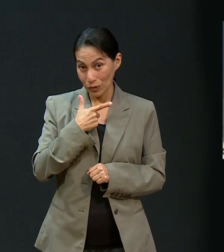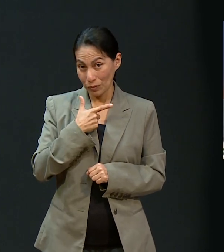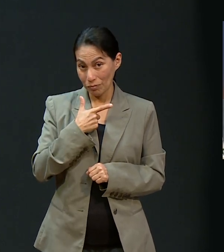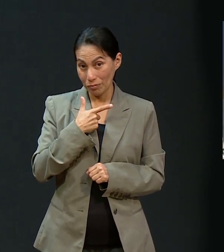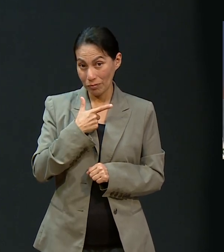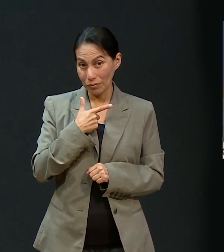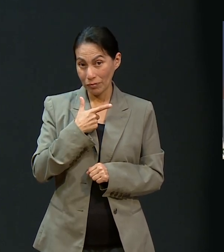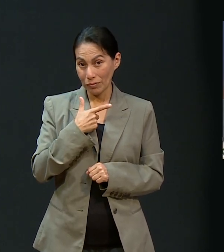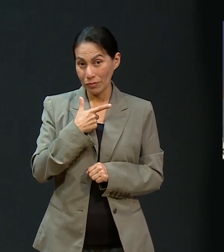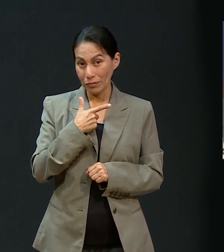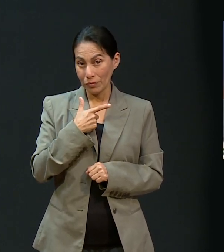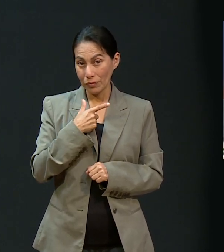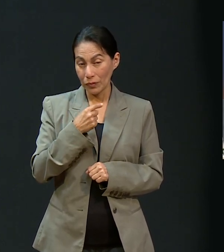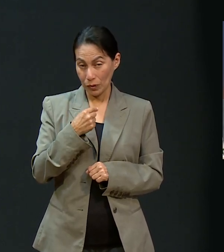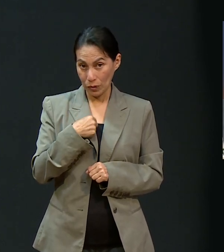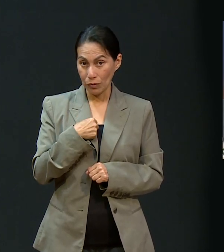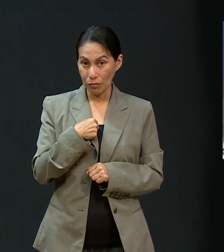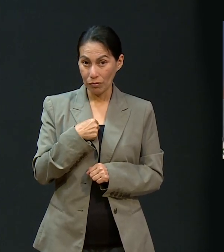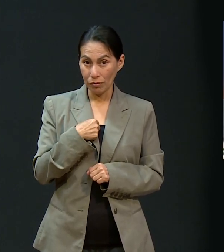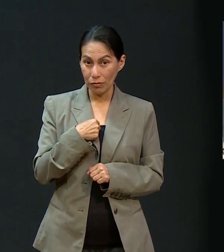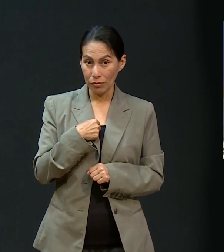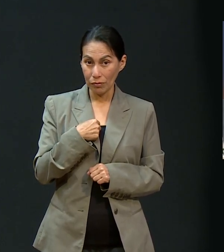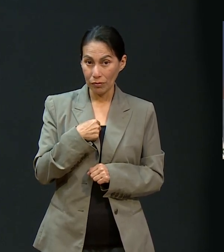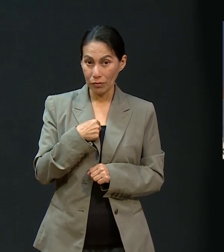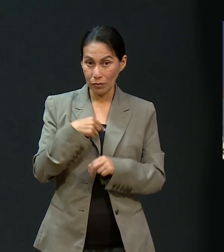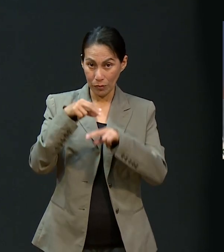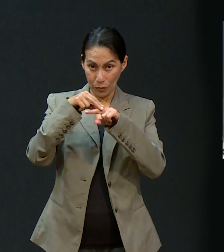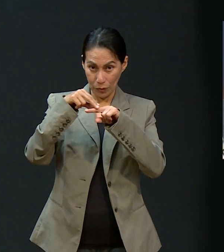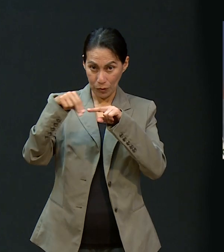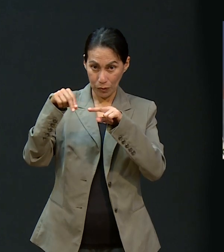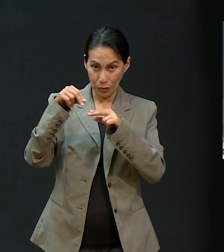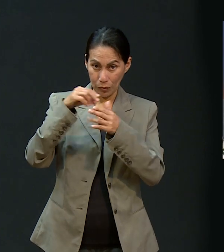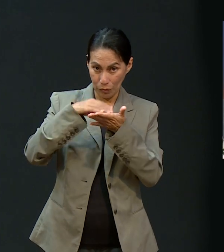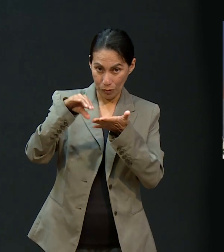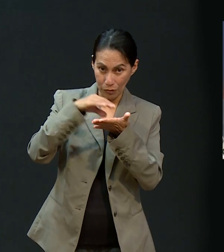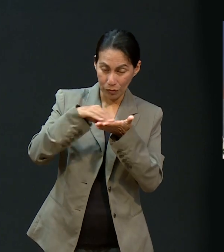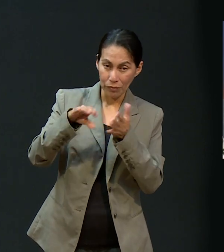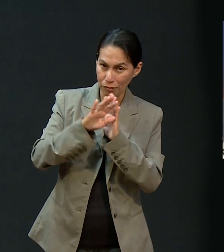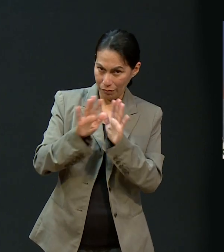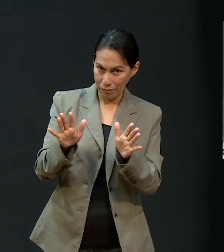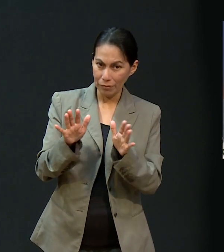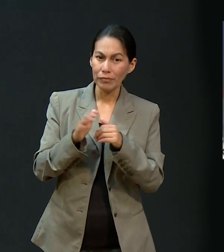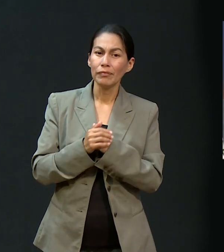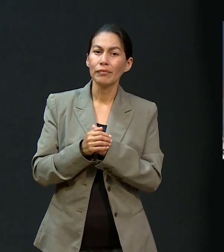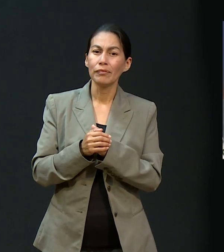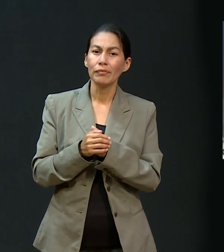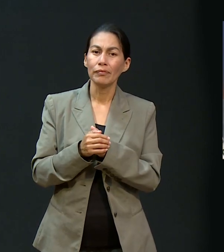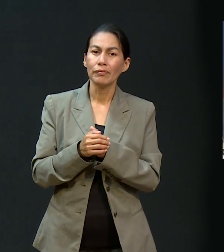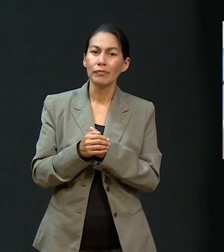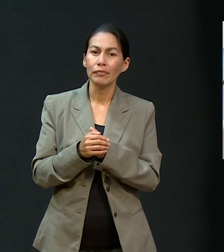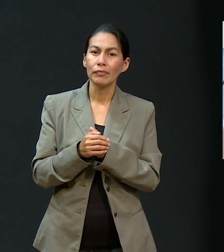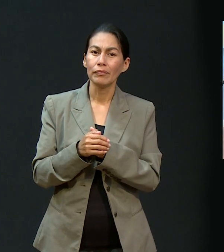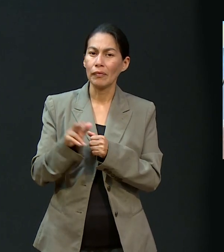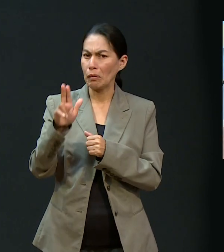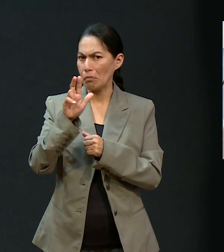Esa noche, con eso, compré el boleto.